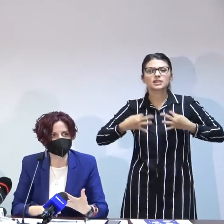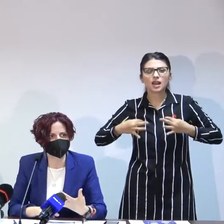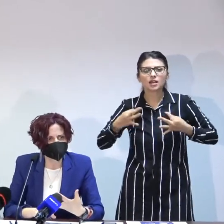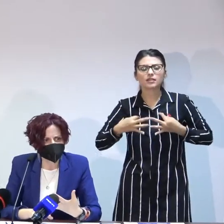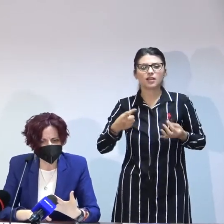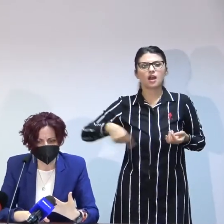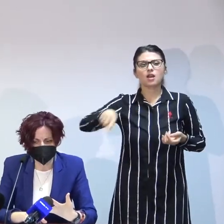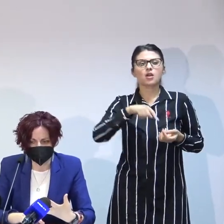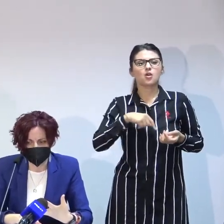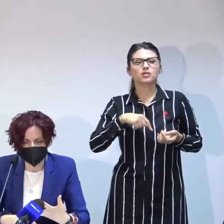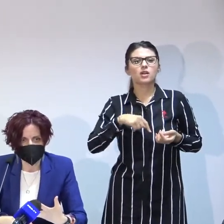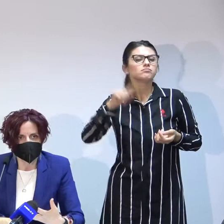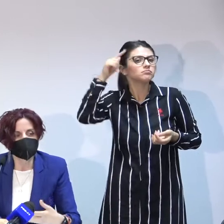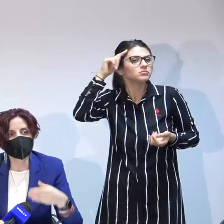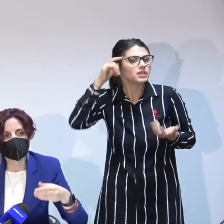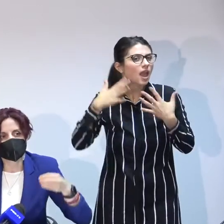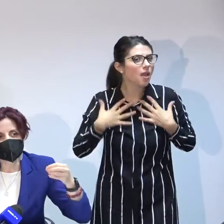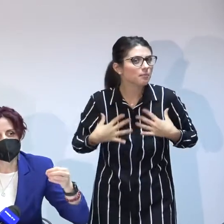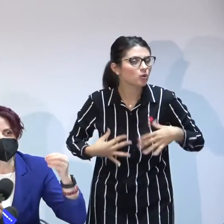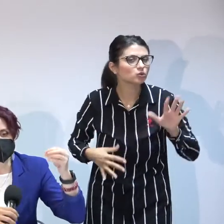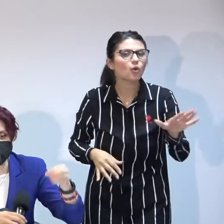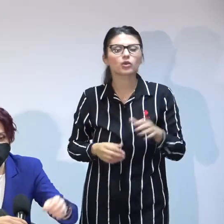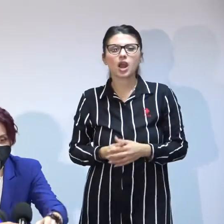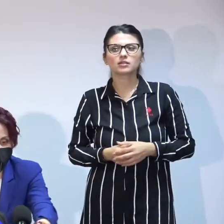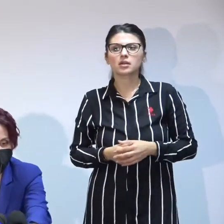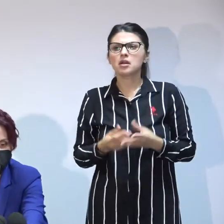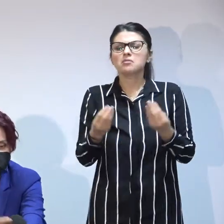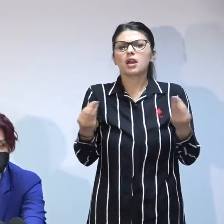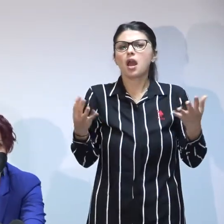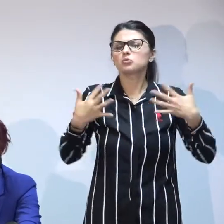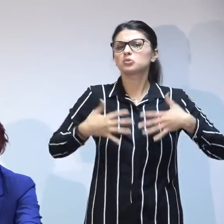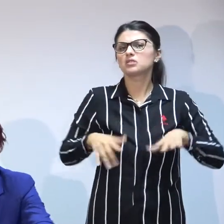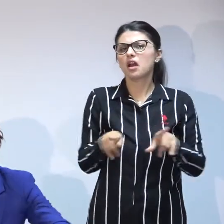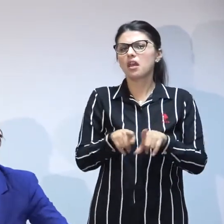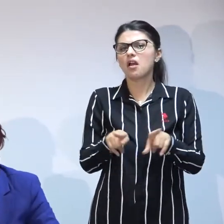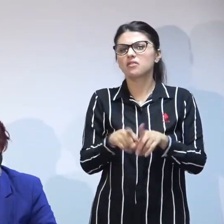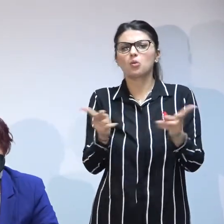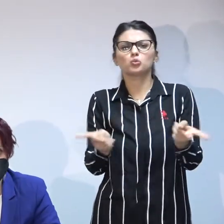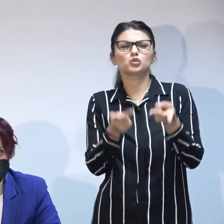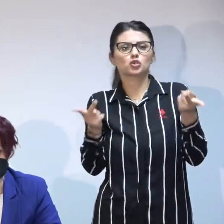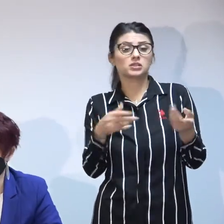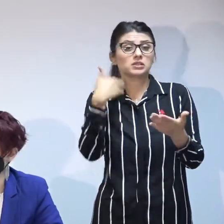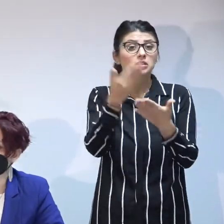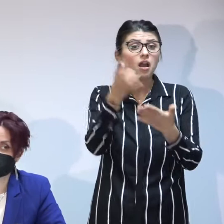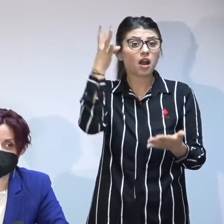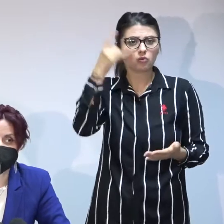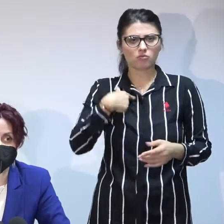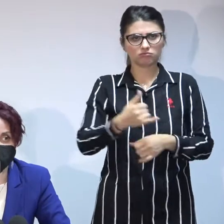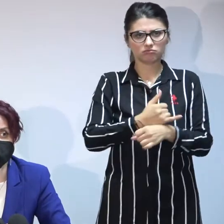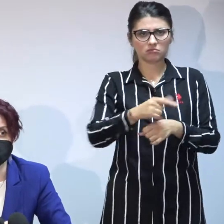psihic de profilul lor emoțional cu mult prea multă lejeritate se acordă diagnostice și